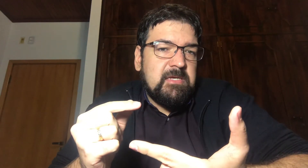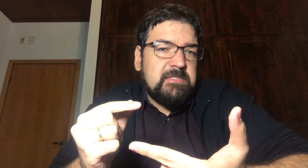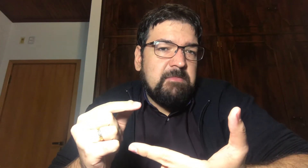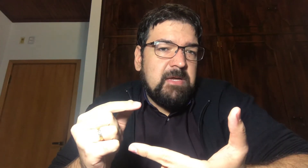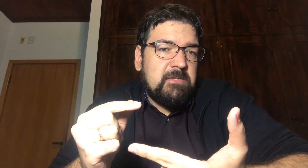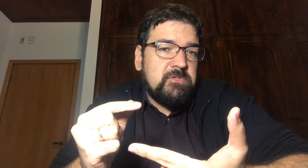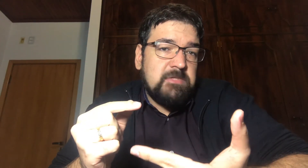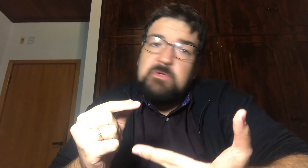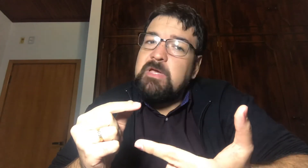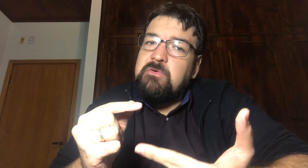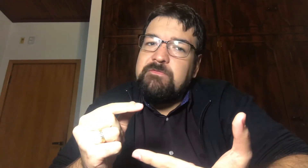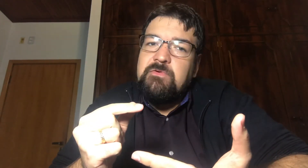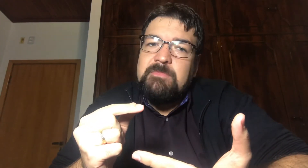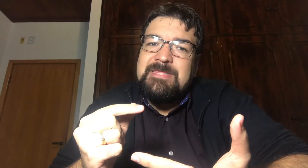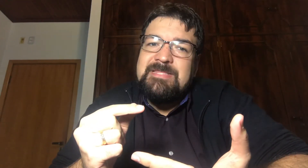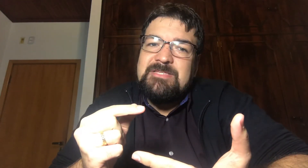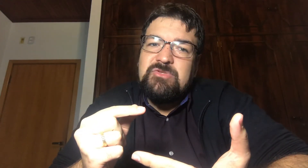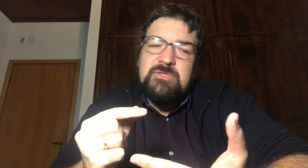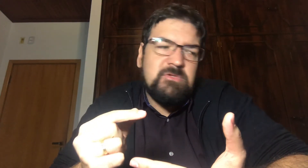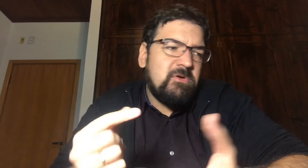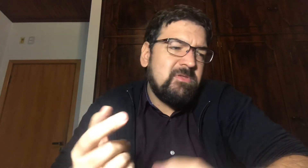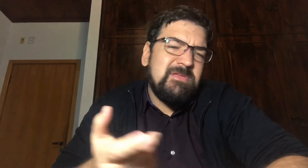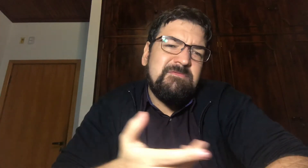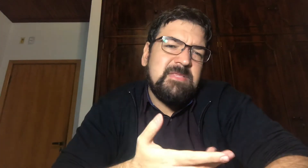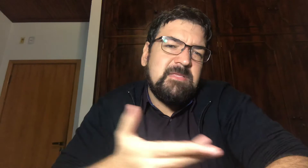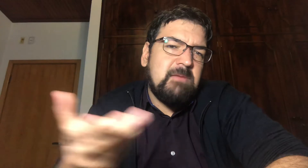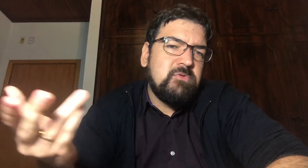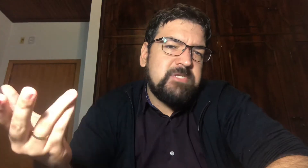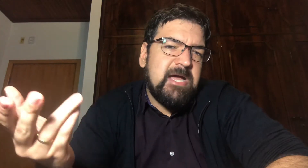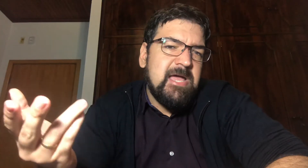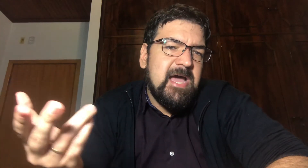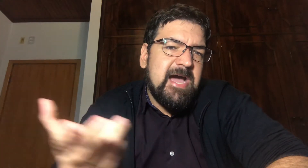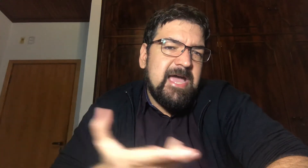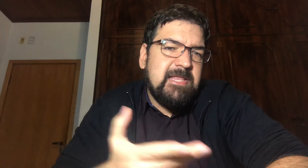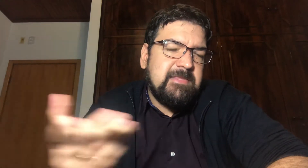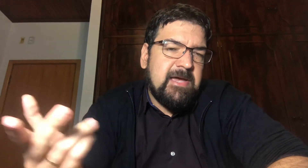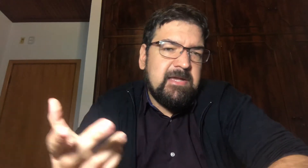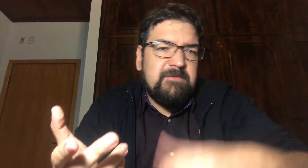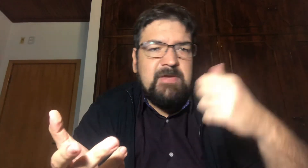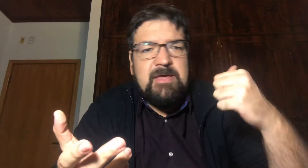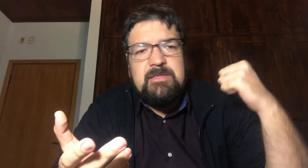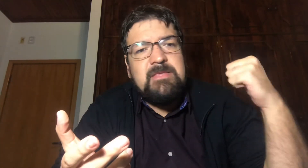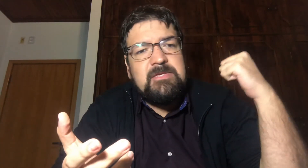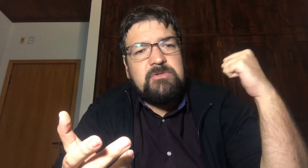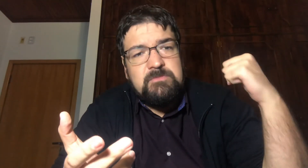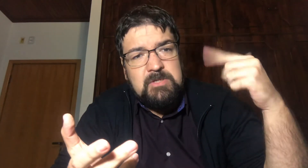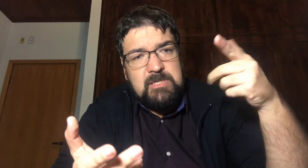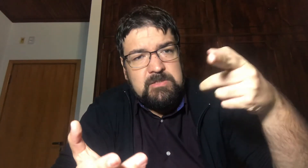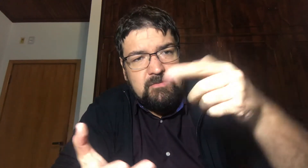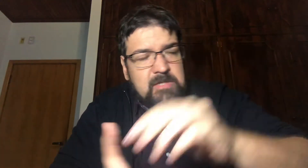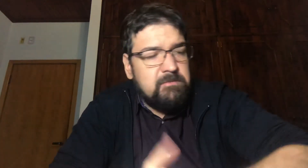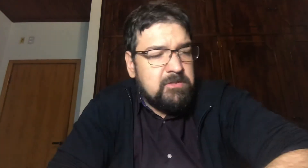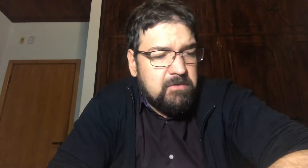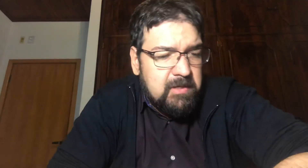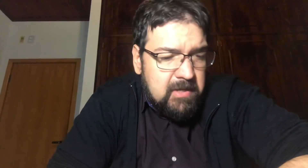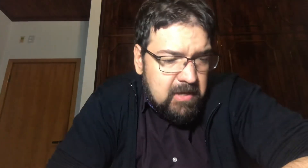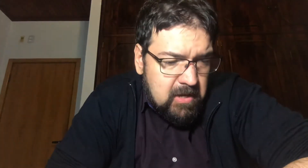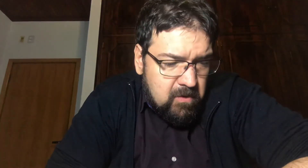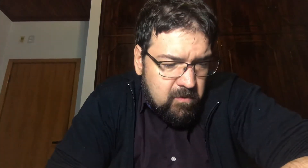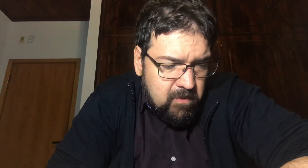barreira dos 6 mil Aí configura uma tendência total de alta Ele vai tentar buscar A LTA Que vem lá Desde 2015 Que o Nerd Bitcoin O